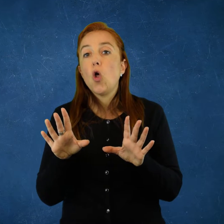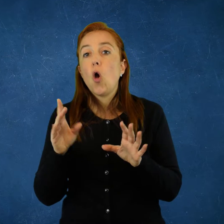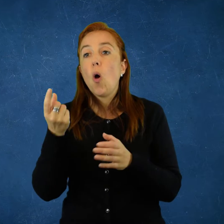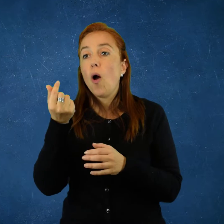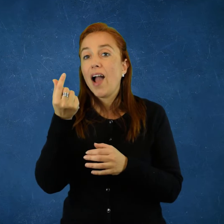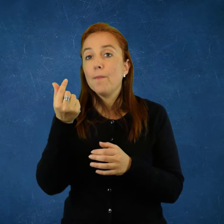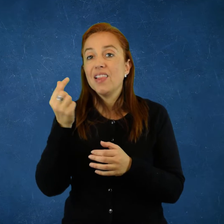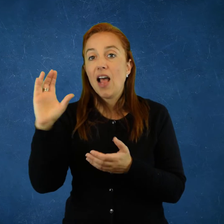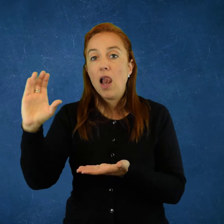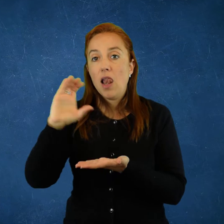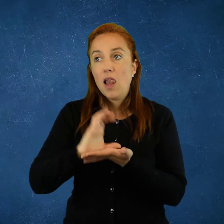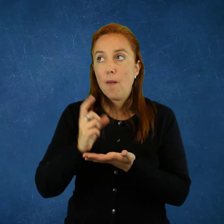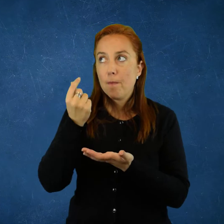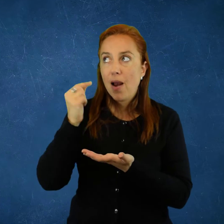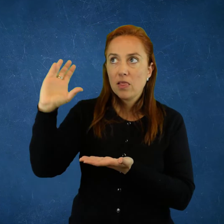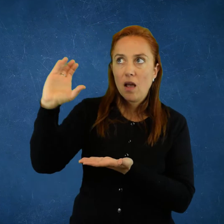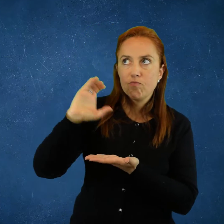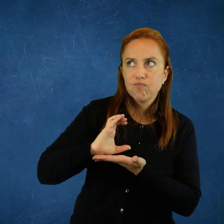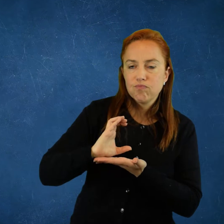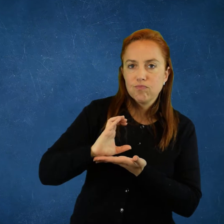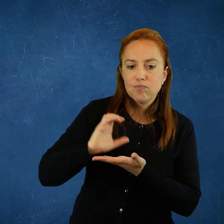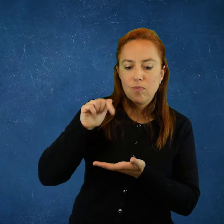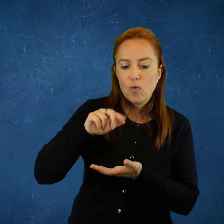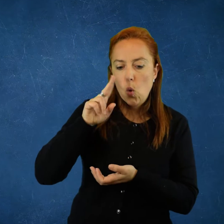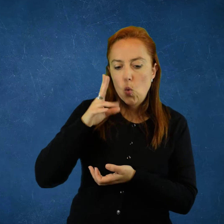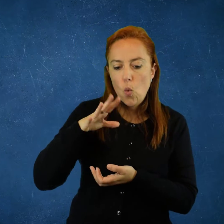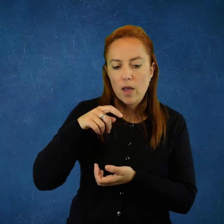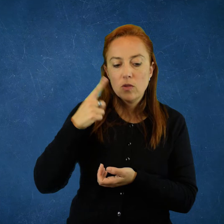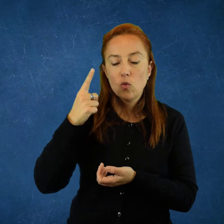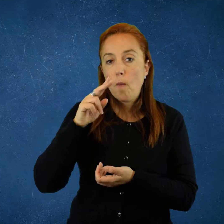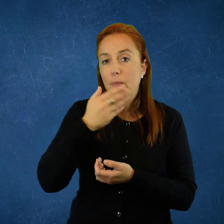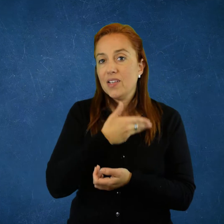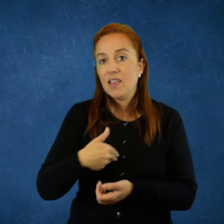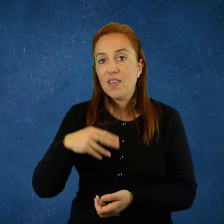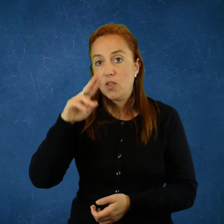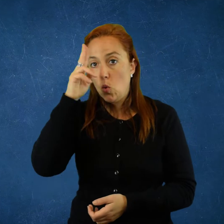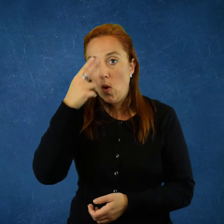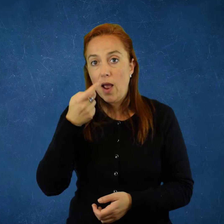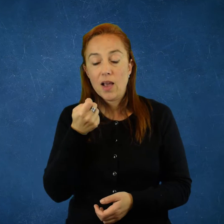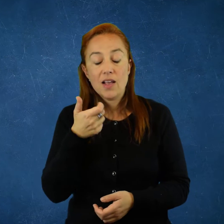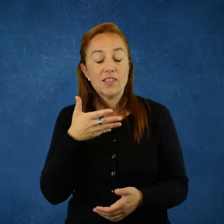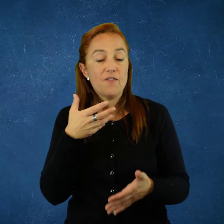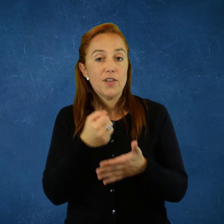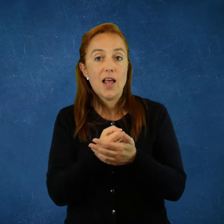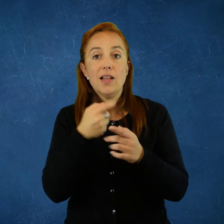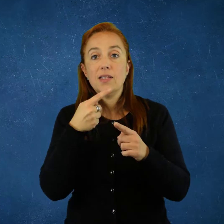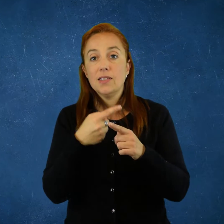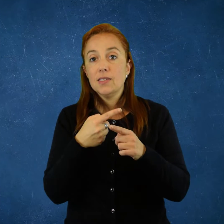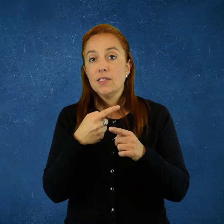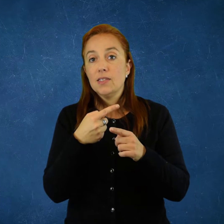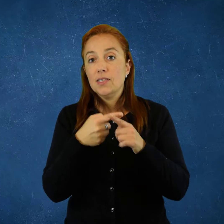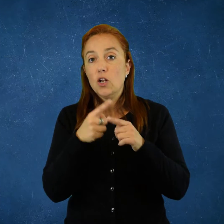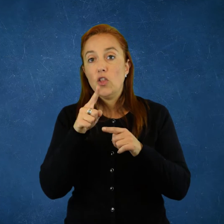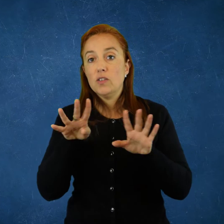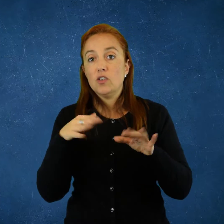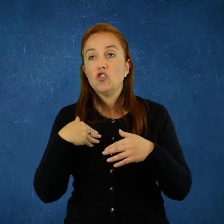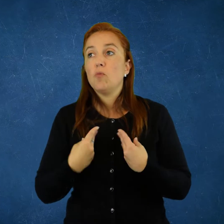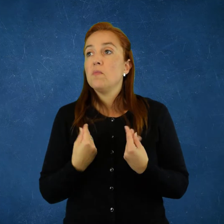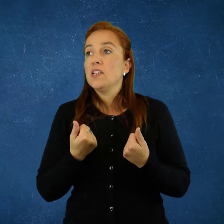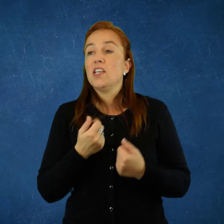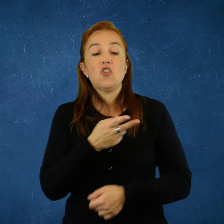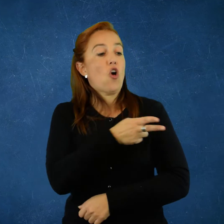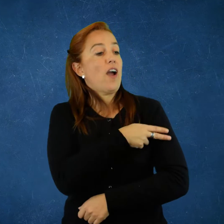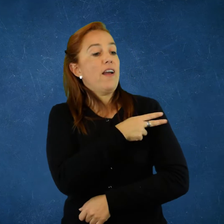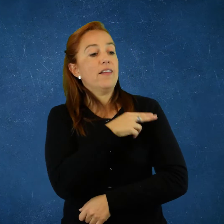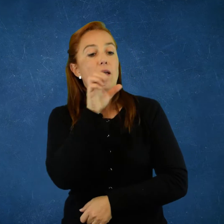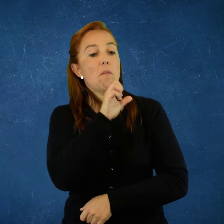esos territorios, sino que simplemente lo hizo por medio de la penetración de capitales. Y llegó un momento que hasta un presidente uruguayo,